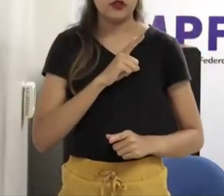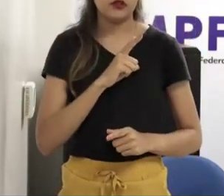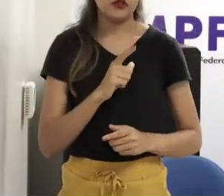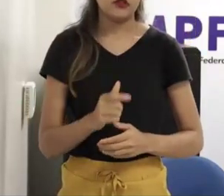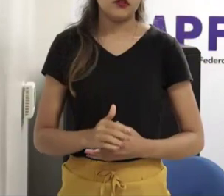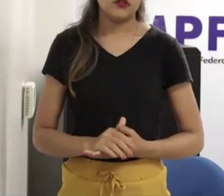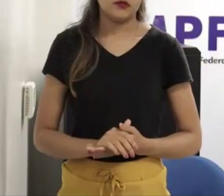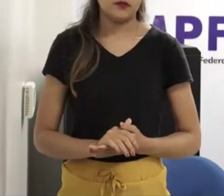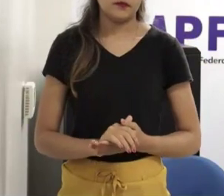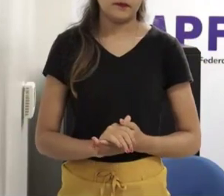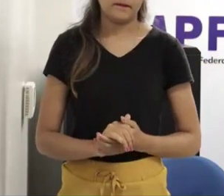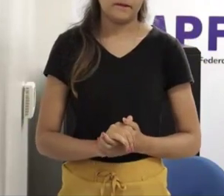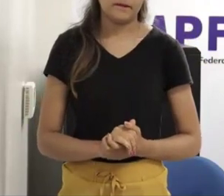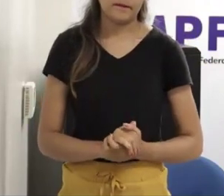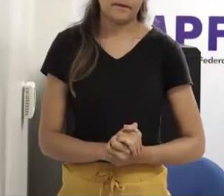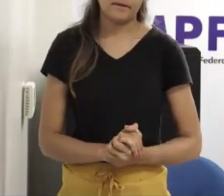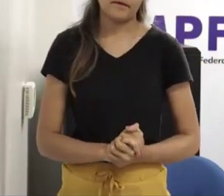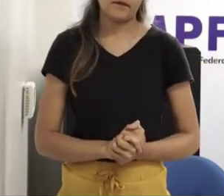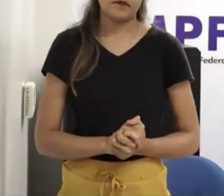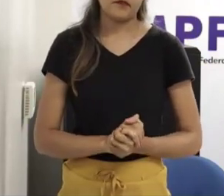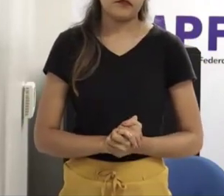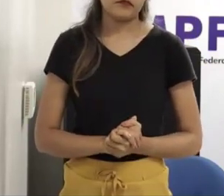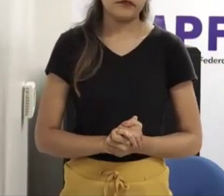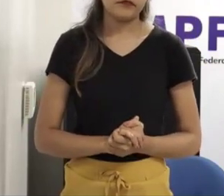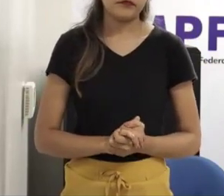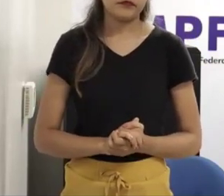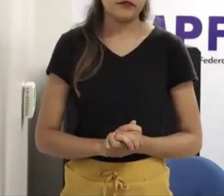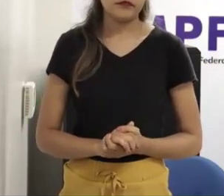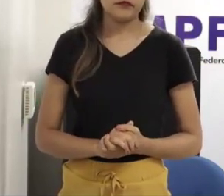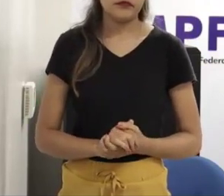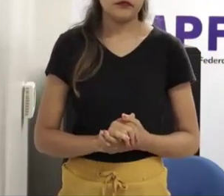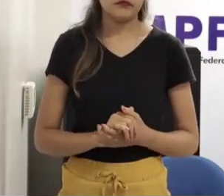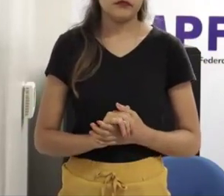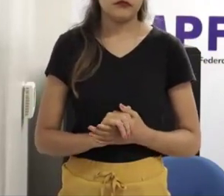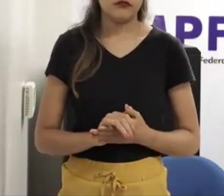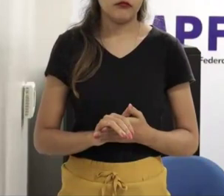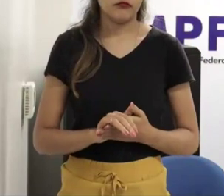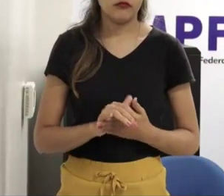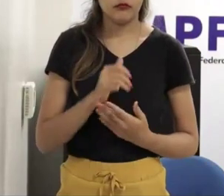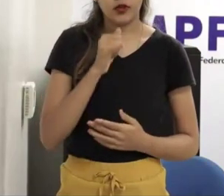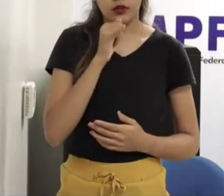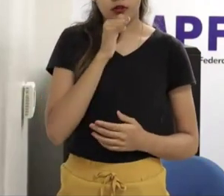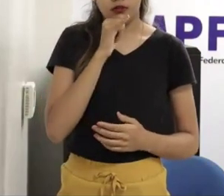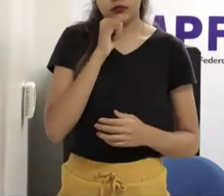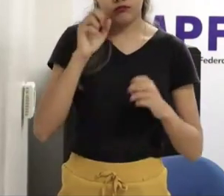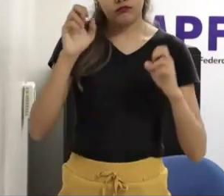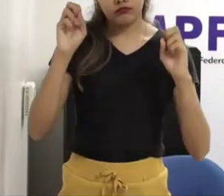uma das coisas mais fundamentais é bloquear acesso ilimitado à internet, que é um mundo de,